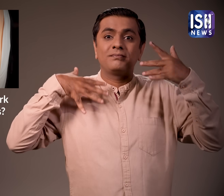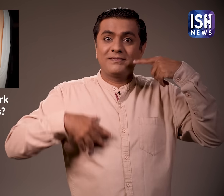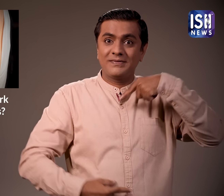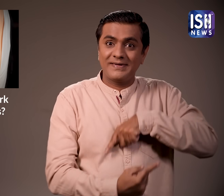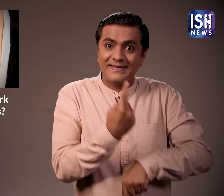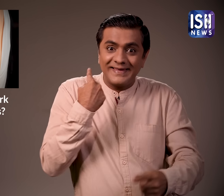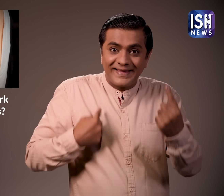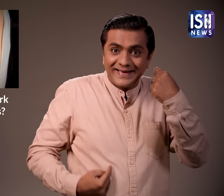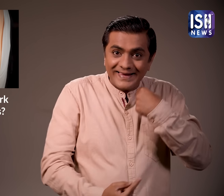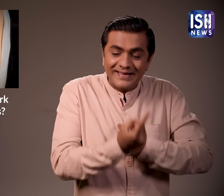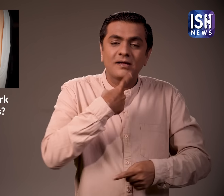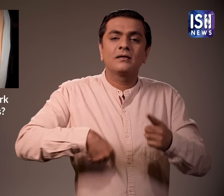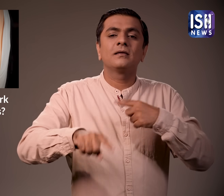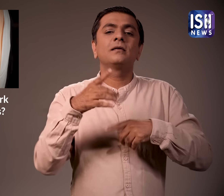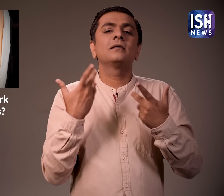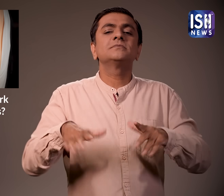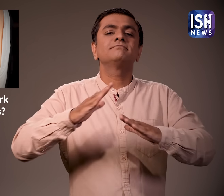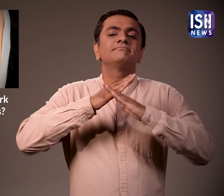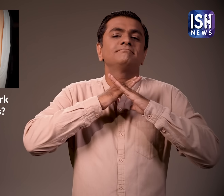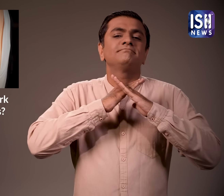रोप्रतिरोधक शमता मस्बूत हो जाती थी